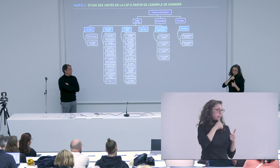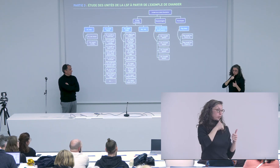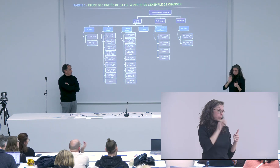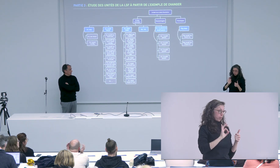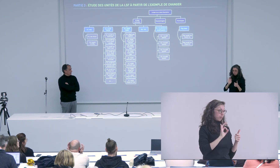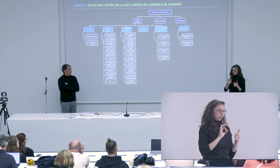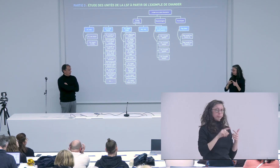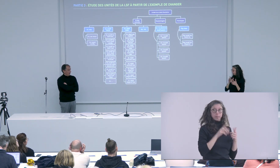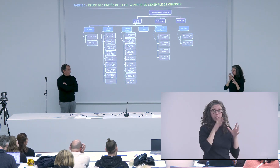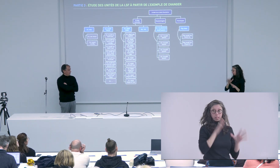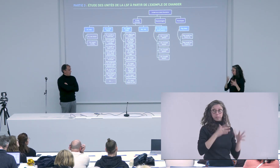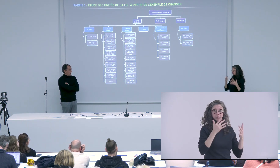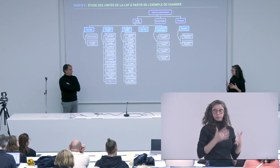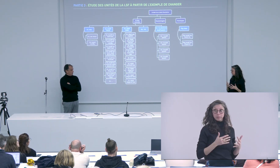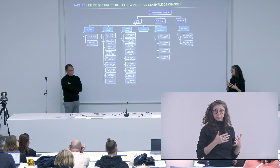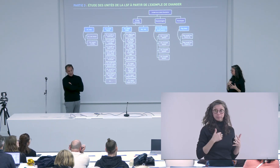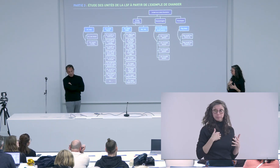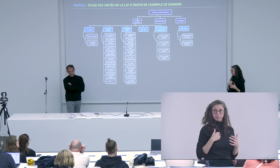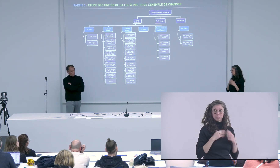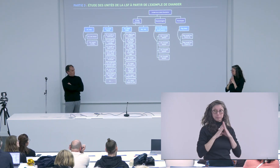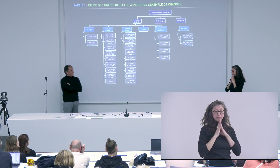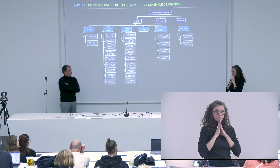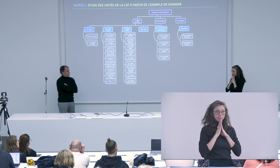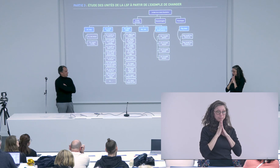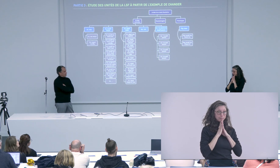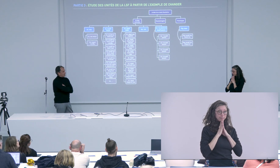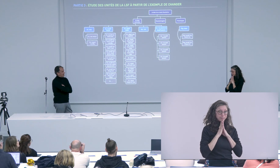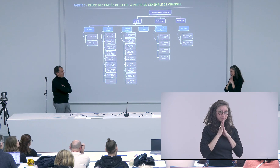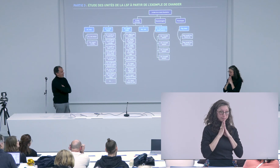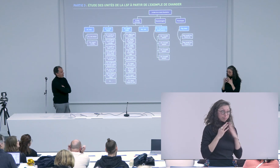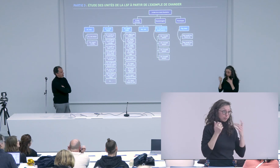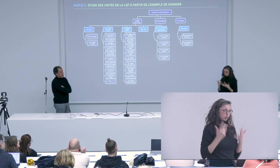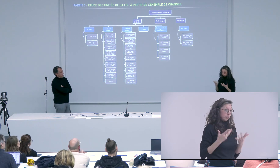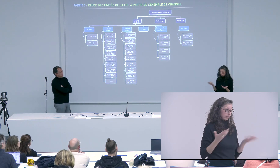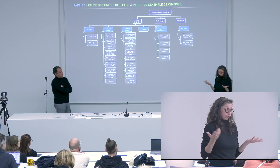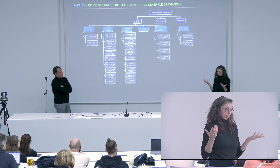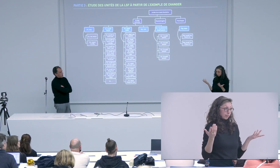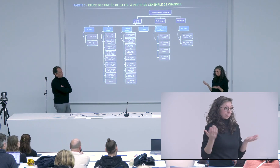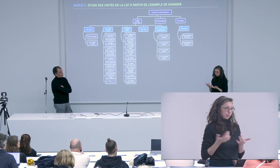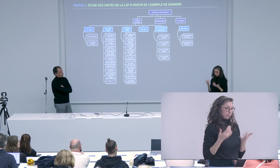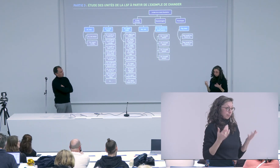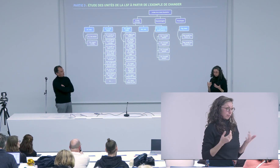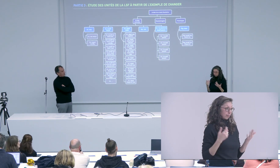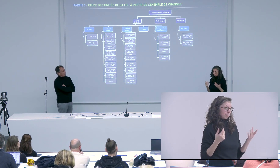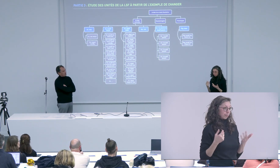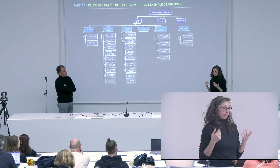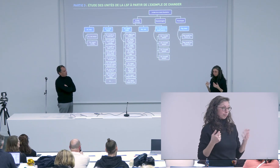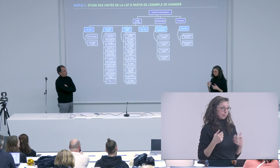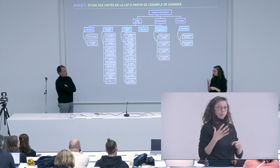tout à fait déjà je vous ai dit que je n'avais pas de patience horreur des mathématiques les chiffres